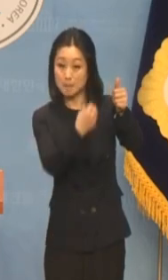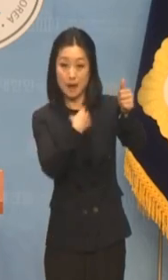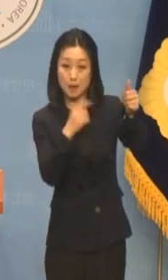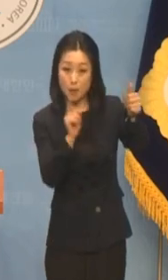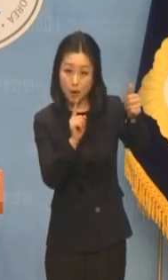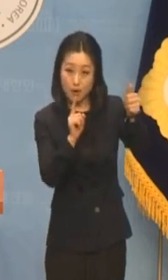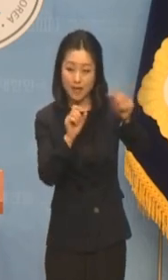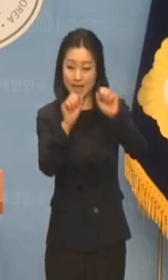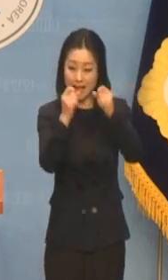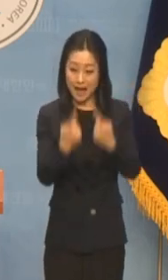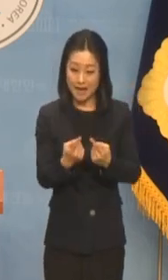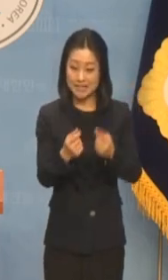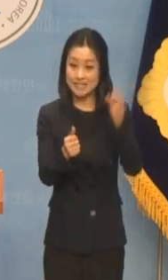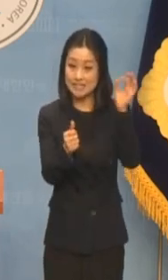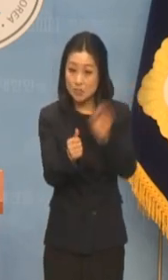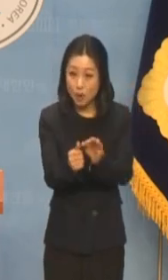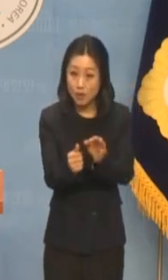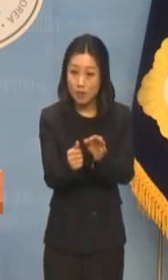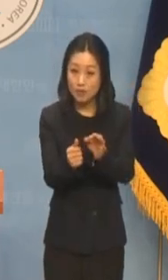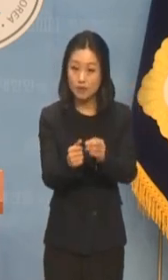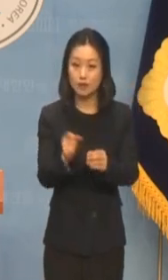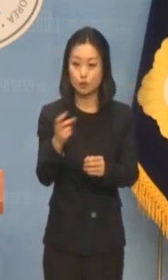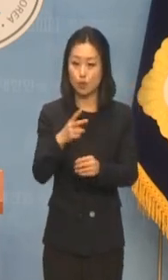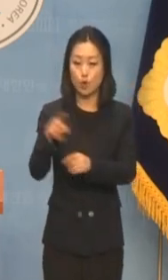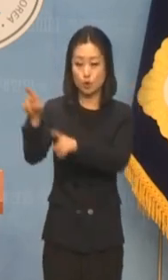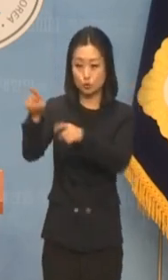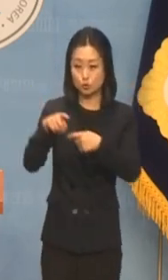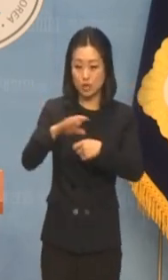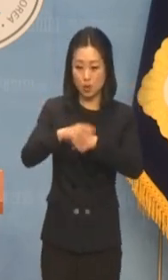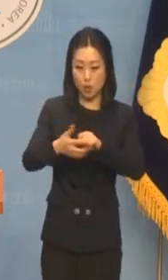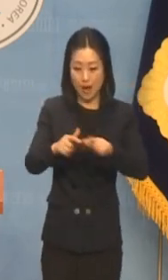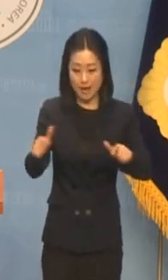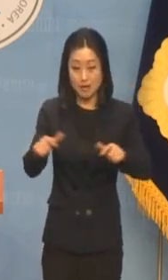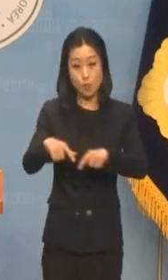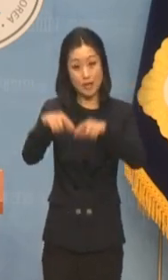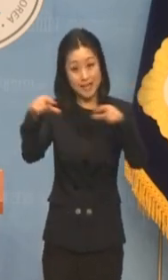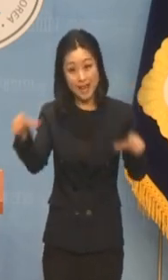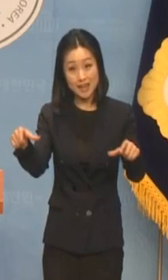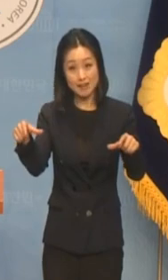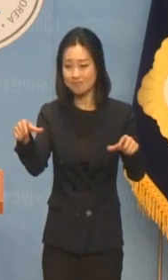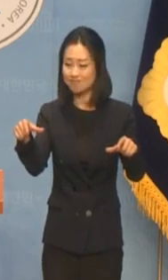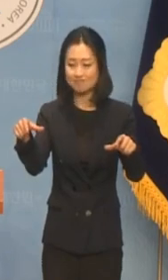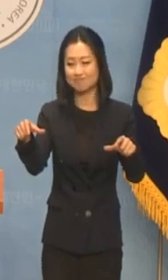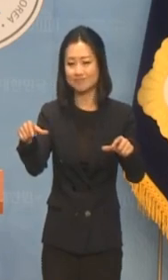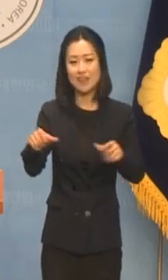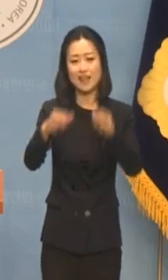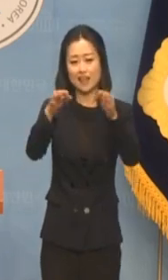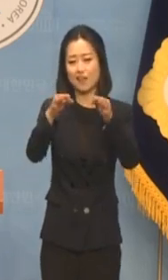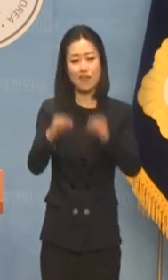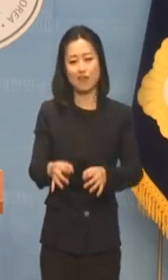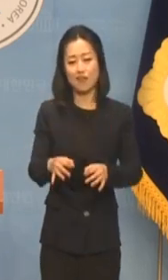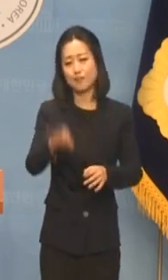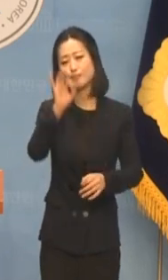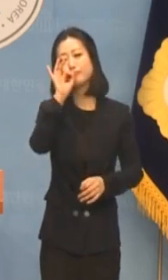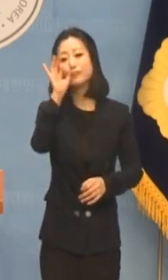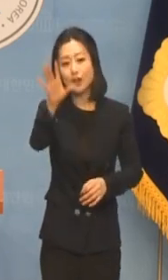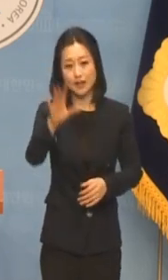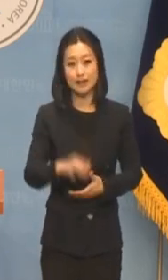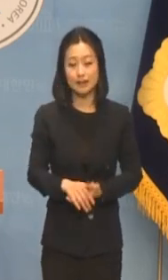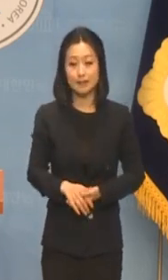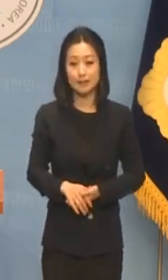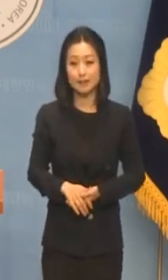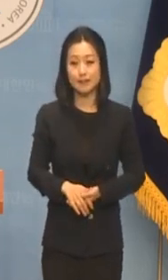할인 지원과 수입과일 공급 대책 확대만으로는 농축산물 가격 안정 안됩니다.